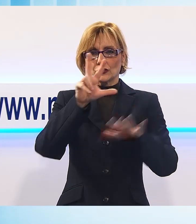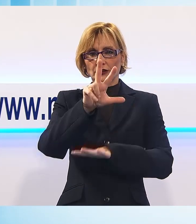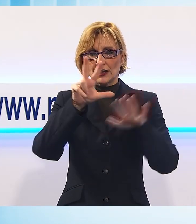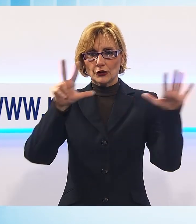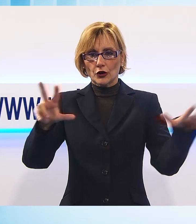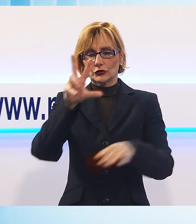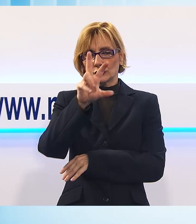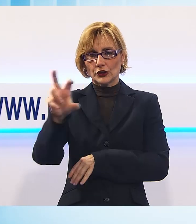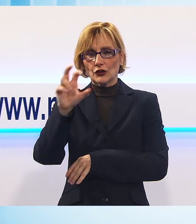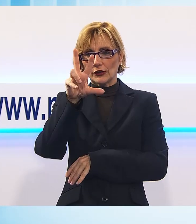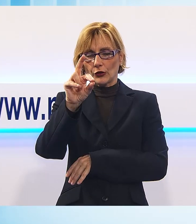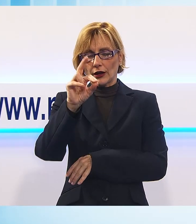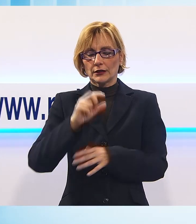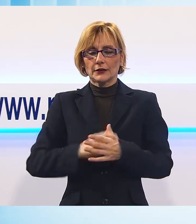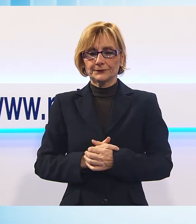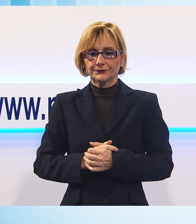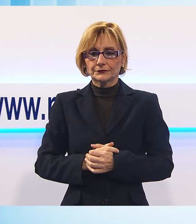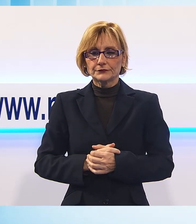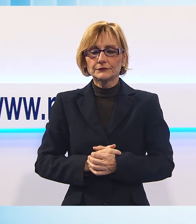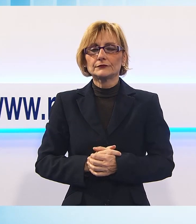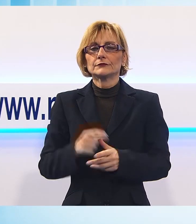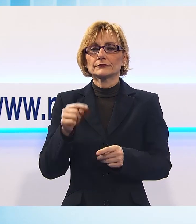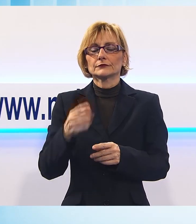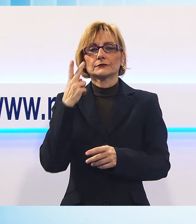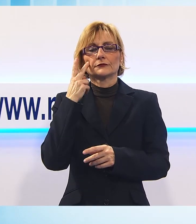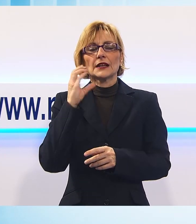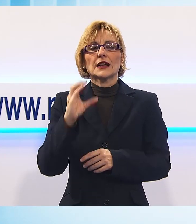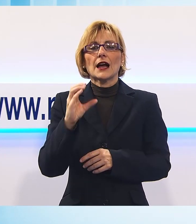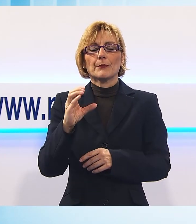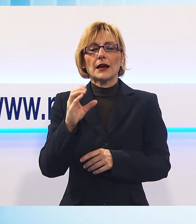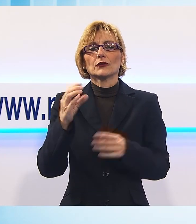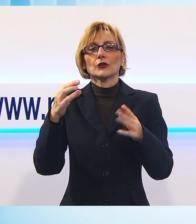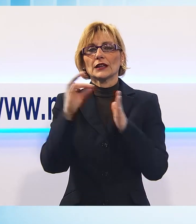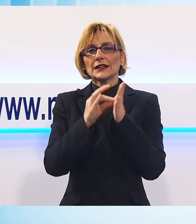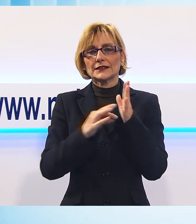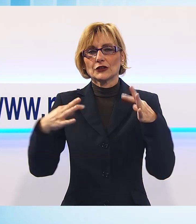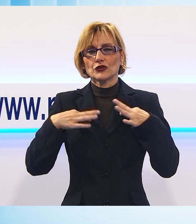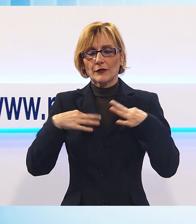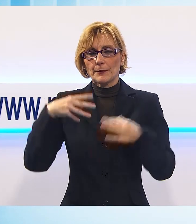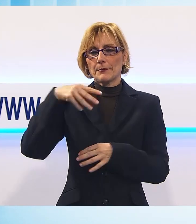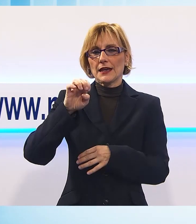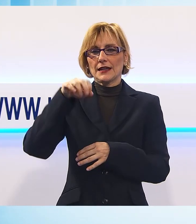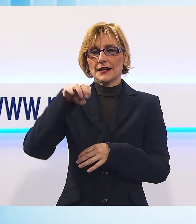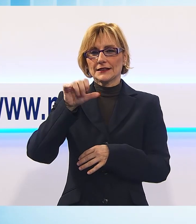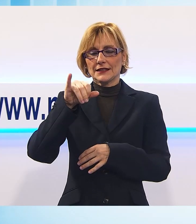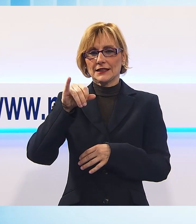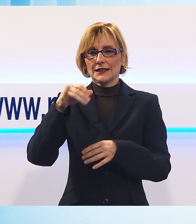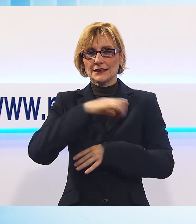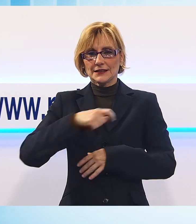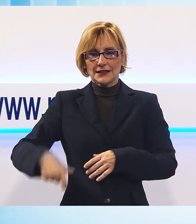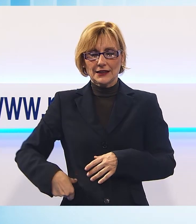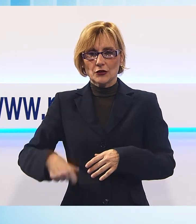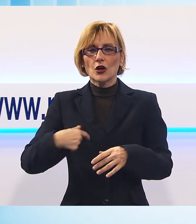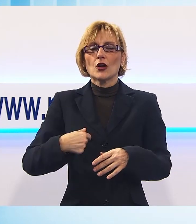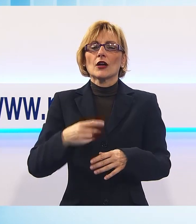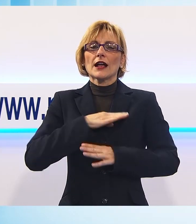330. Ed ora andiamo a Capannori, ecco la lista civica Menesini-sindaco, conta il candidato, non i